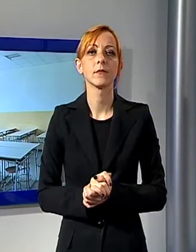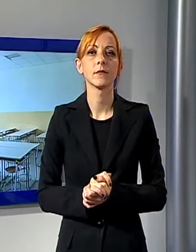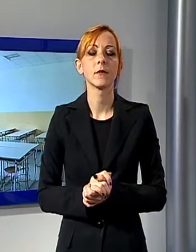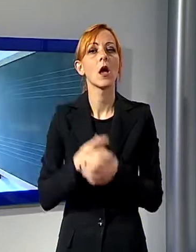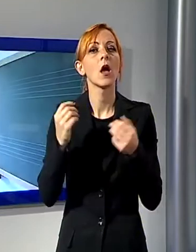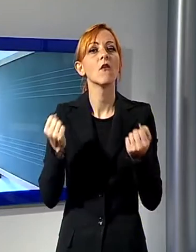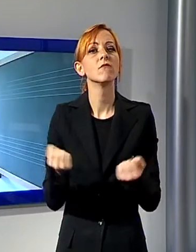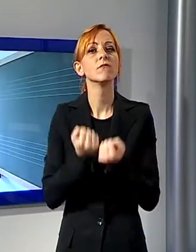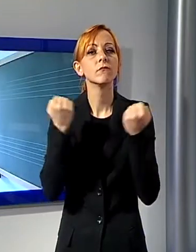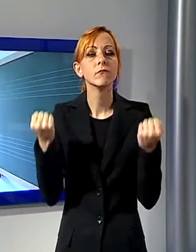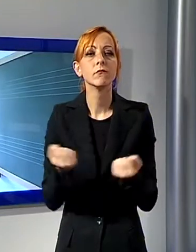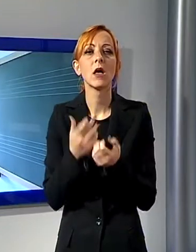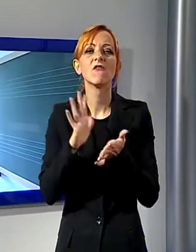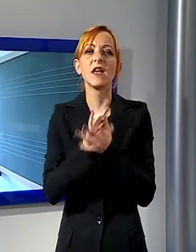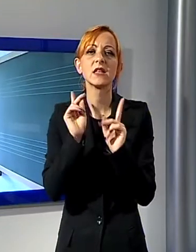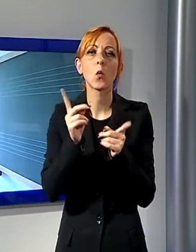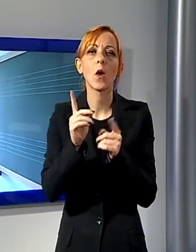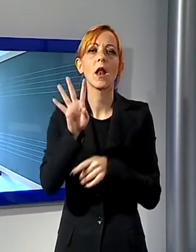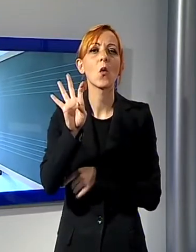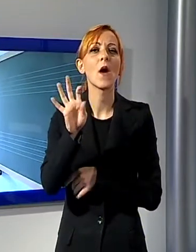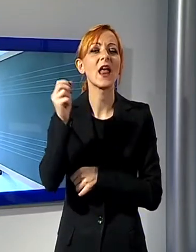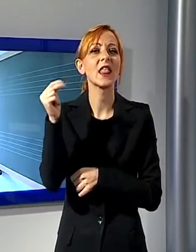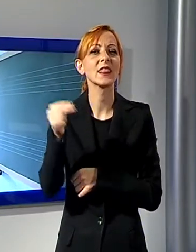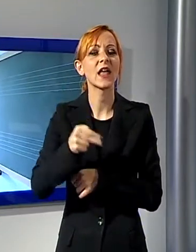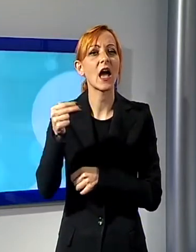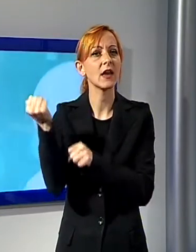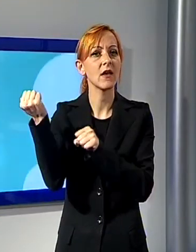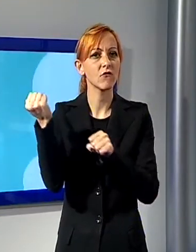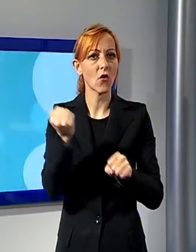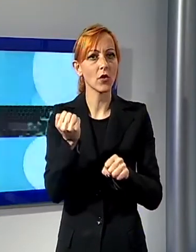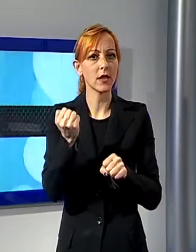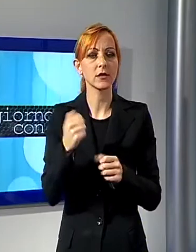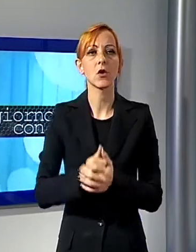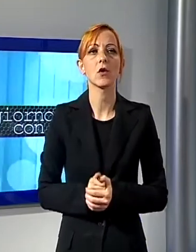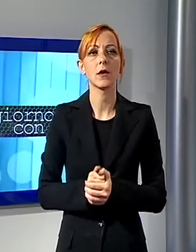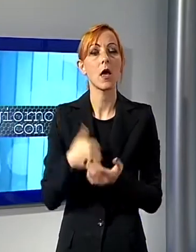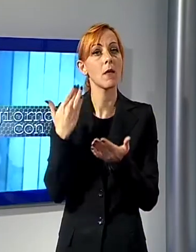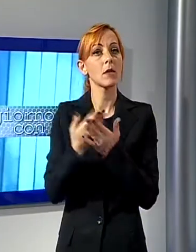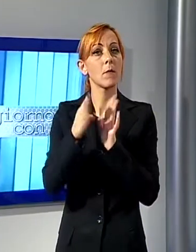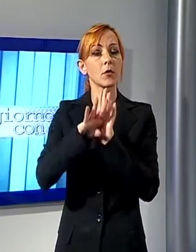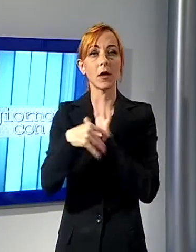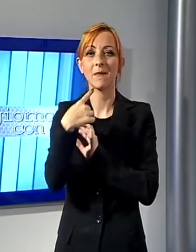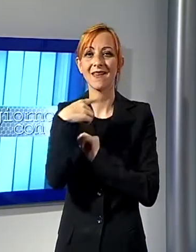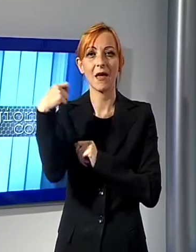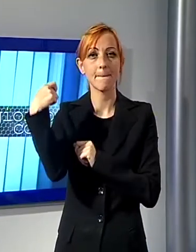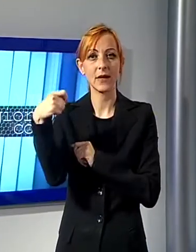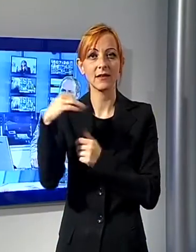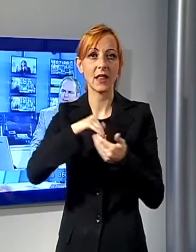40 anni dalla fondazione. A presentare il programma della manifestazione a Buongiorno con noi è stata la presidente dell'associazione a